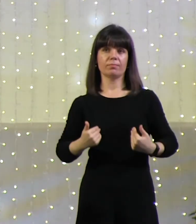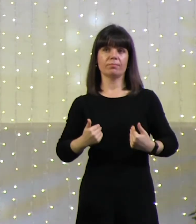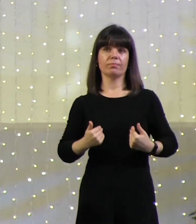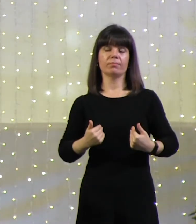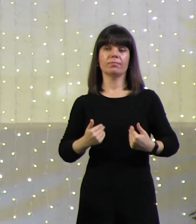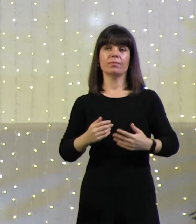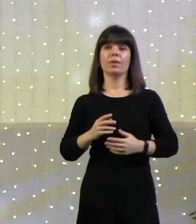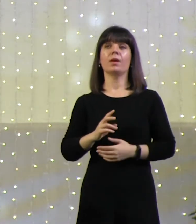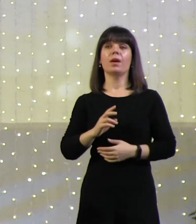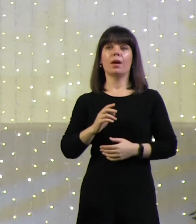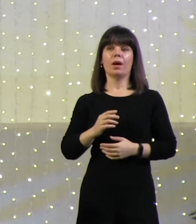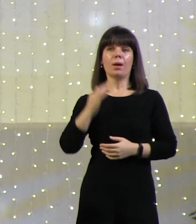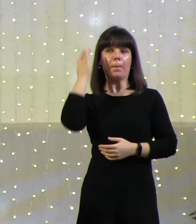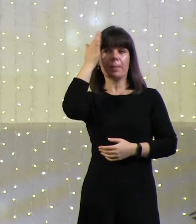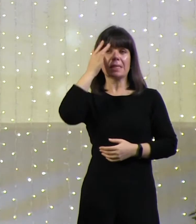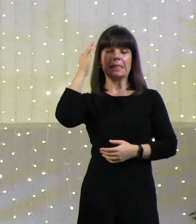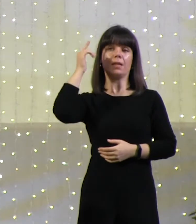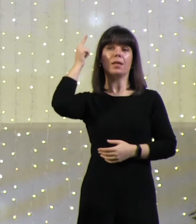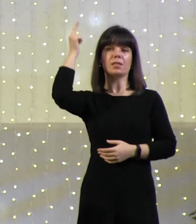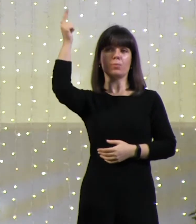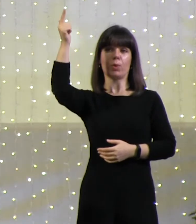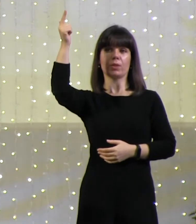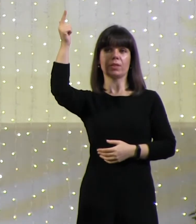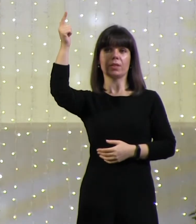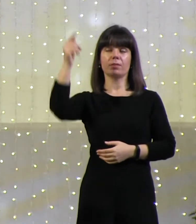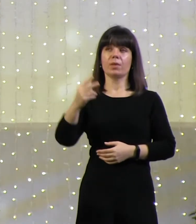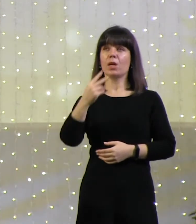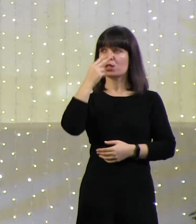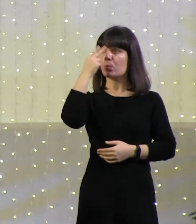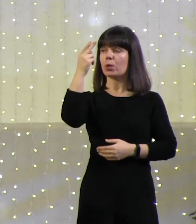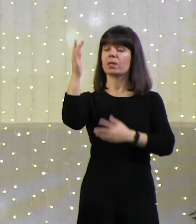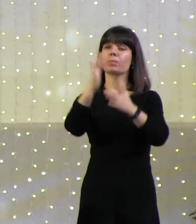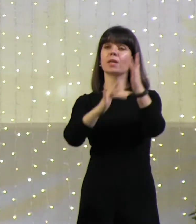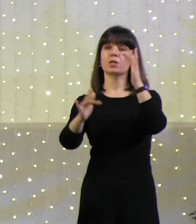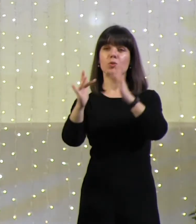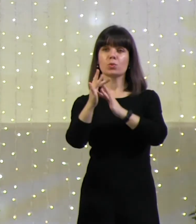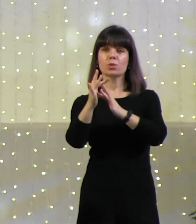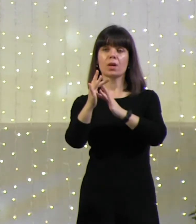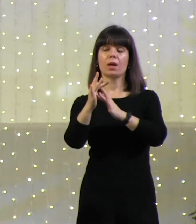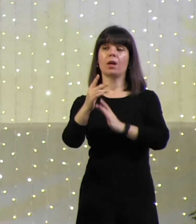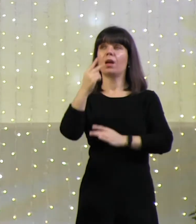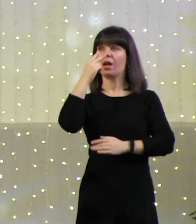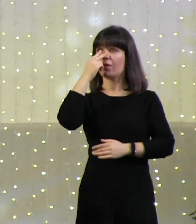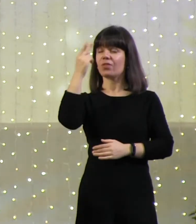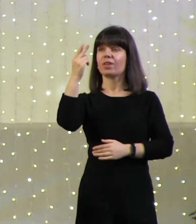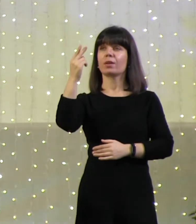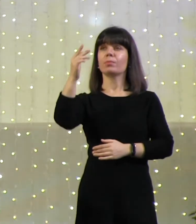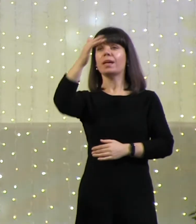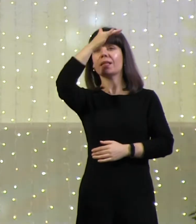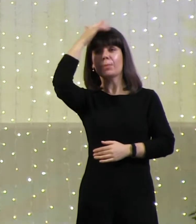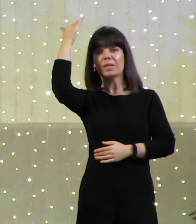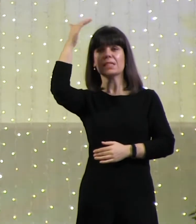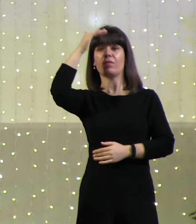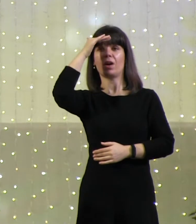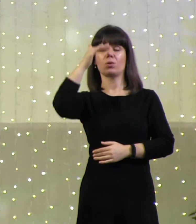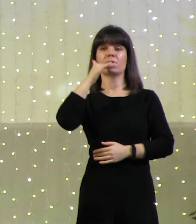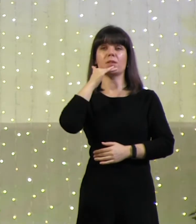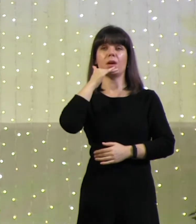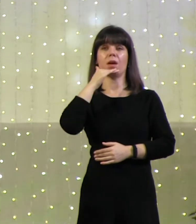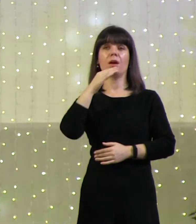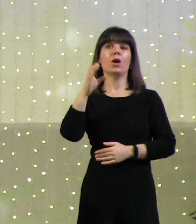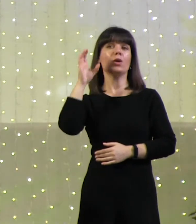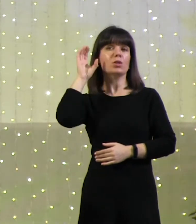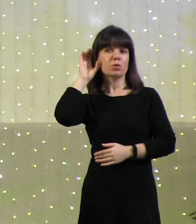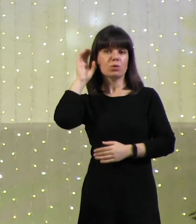мысль Господня. Смотрим на Иисуса, видим Небесного Отца. Слушаем